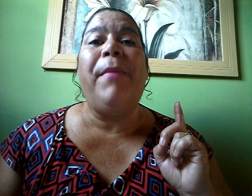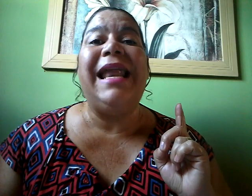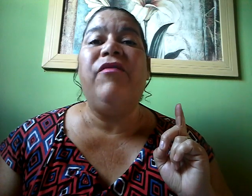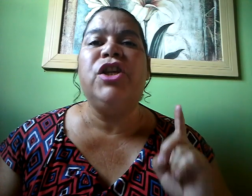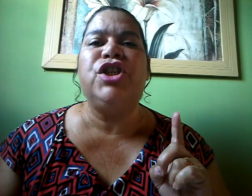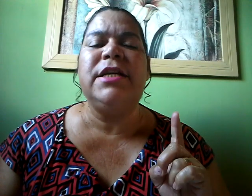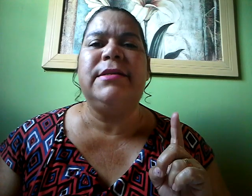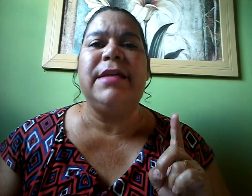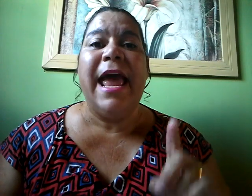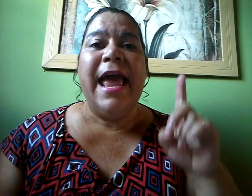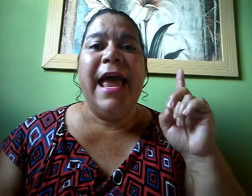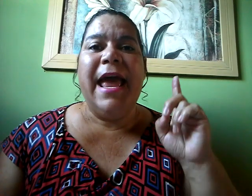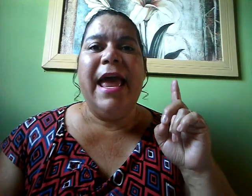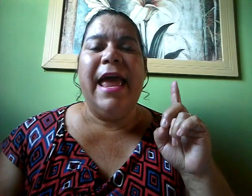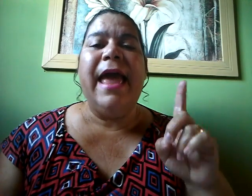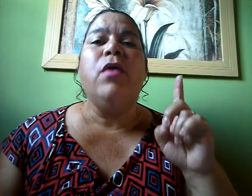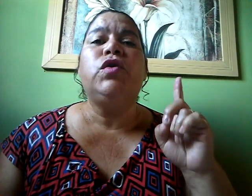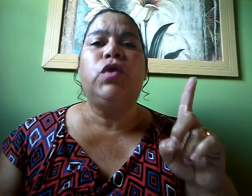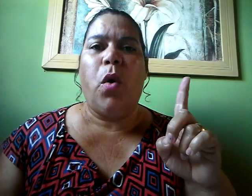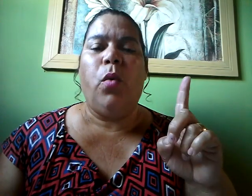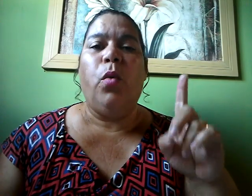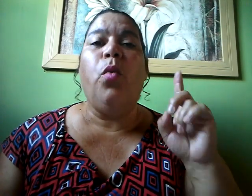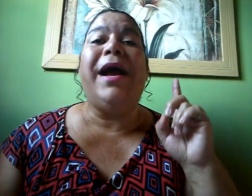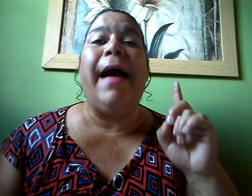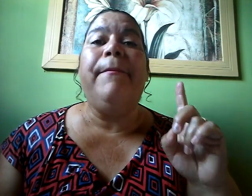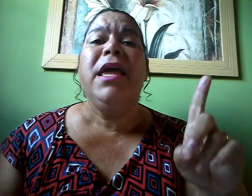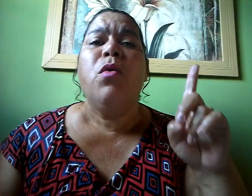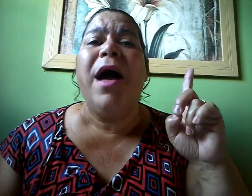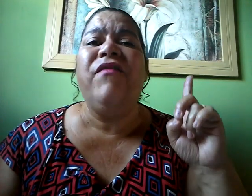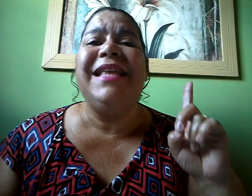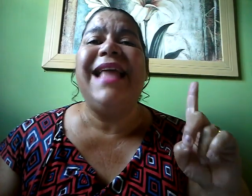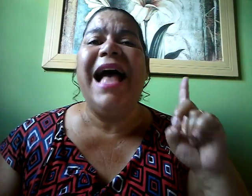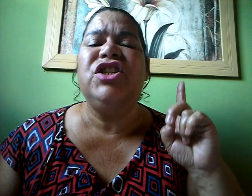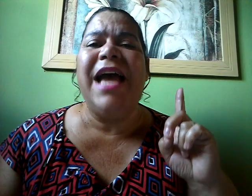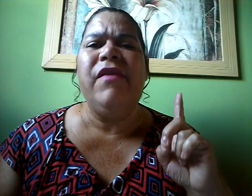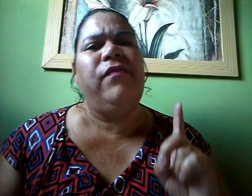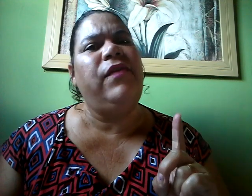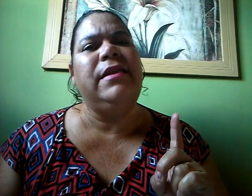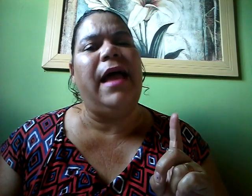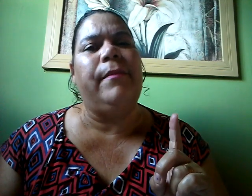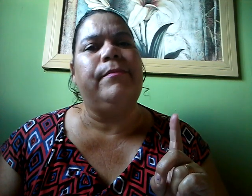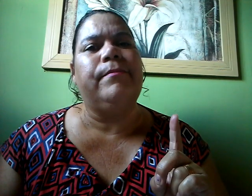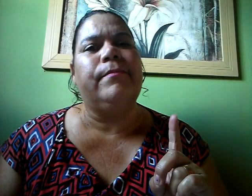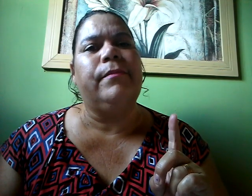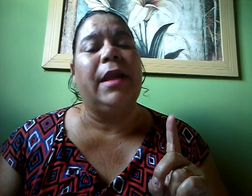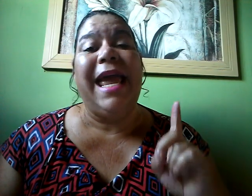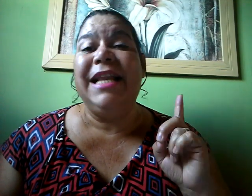palavra diz Eu sou o caminho, a verdade e a vida Ele